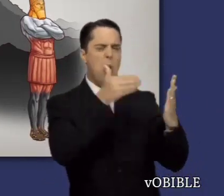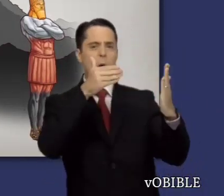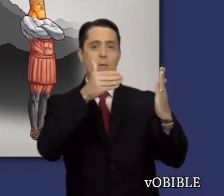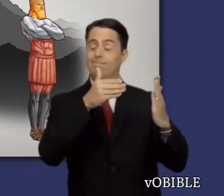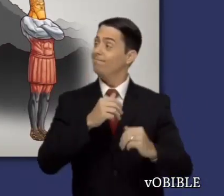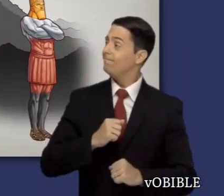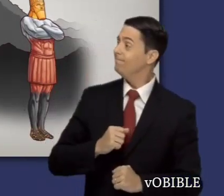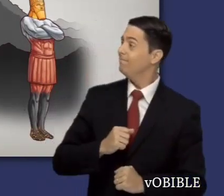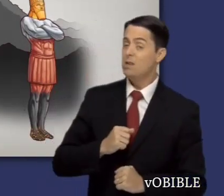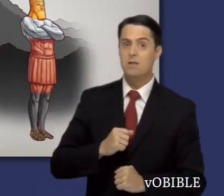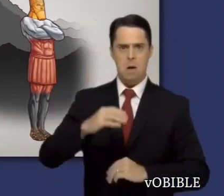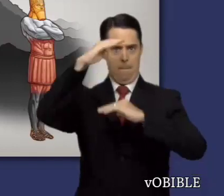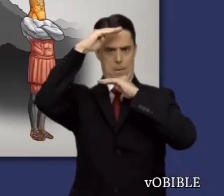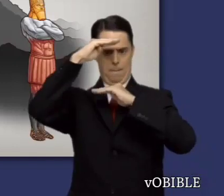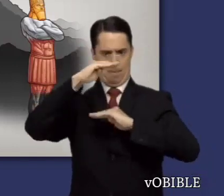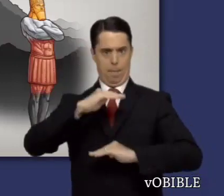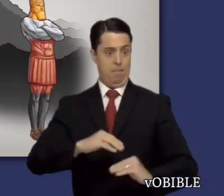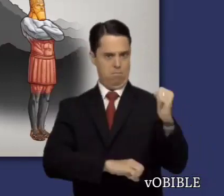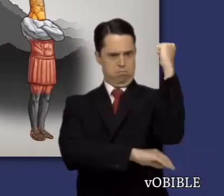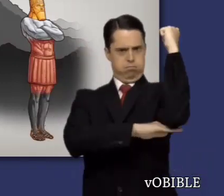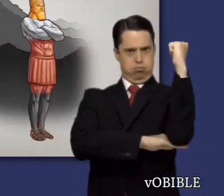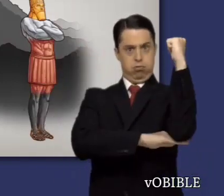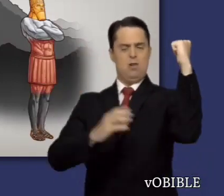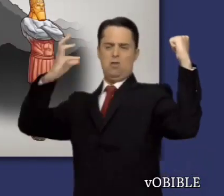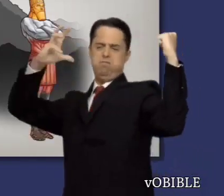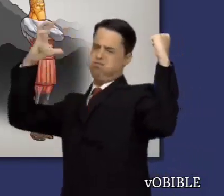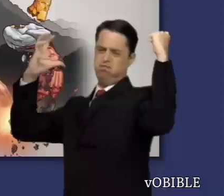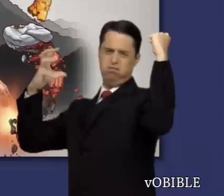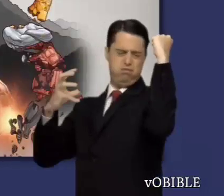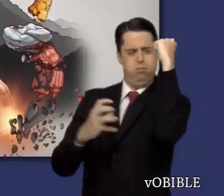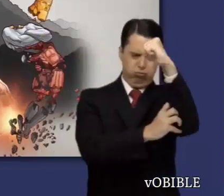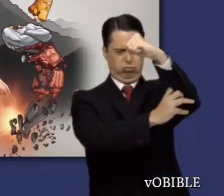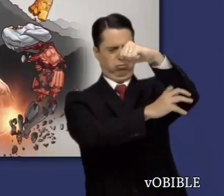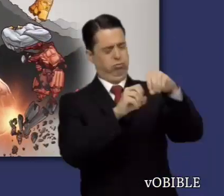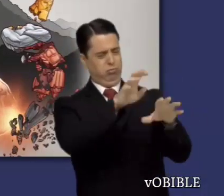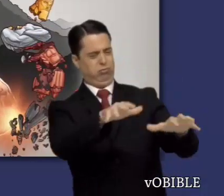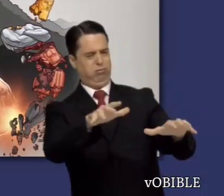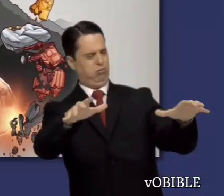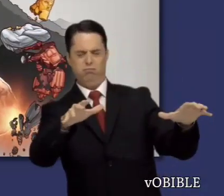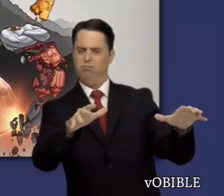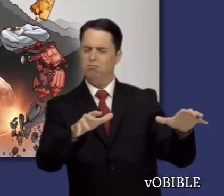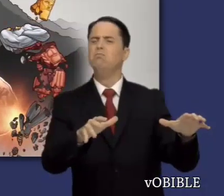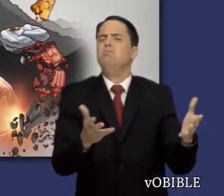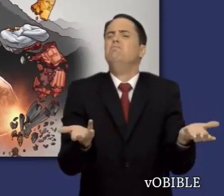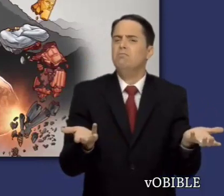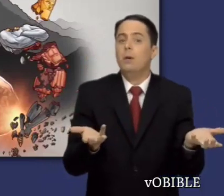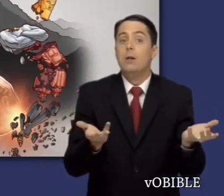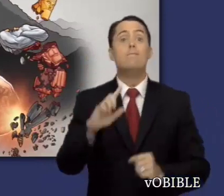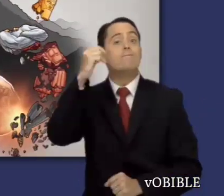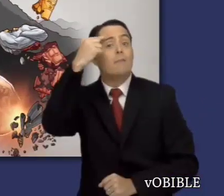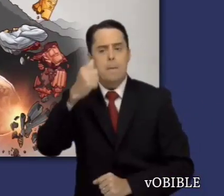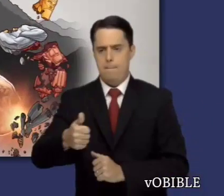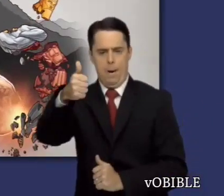que han tenido un impacto directo en el pueblo de Dios. La profecía termina con la destrucción de estas potencias y con el reino de Dios